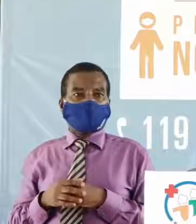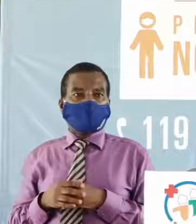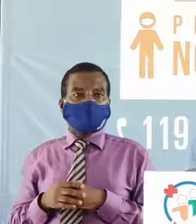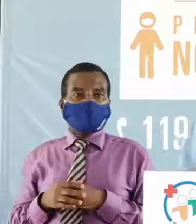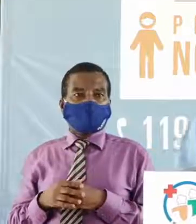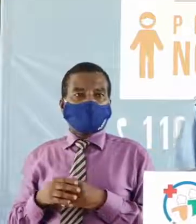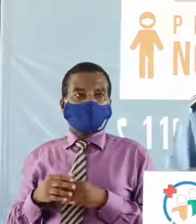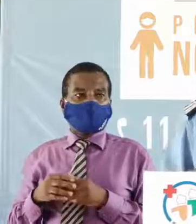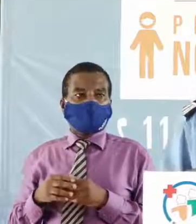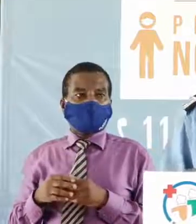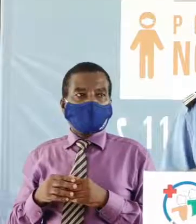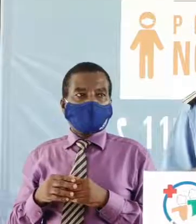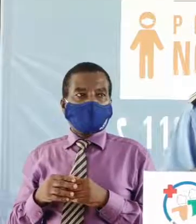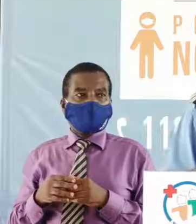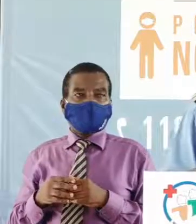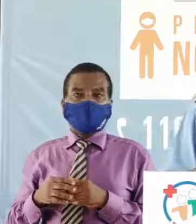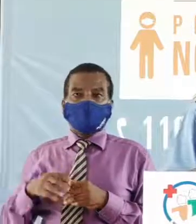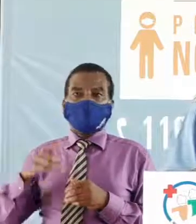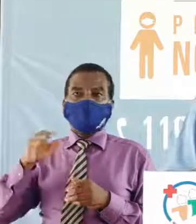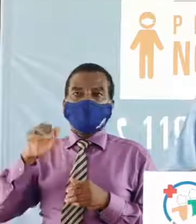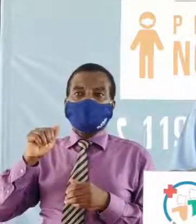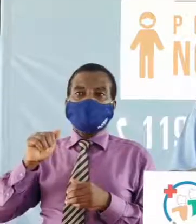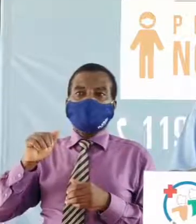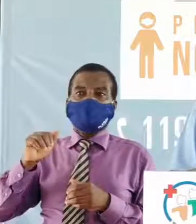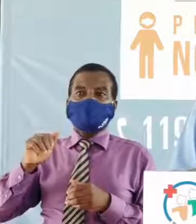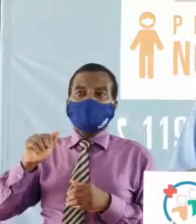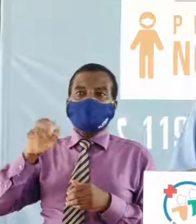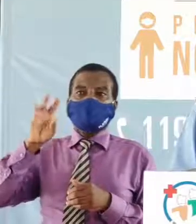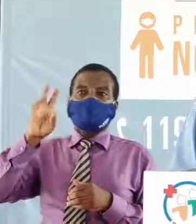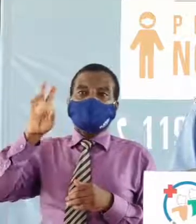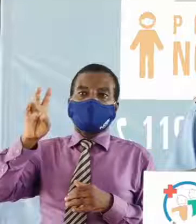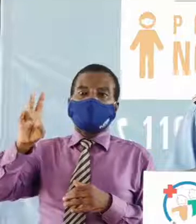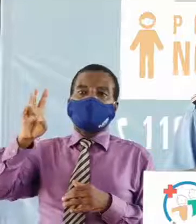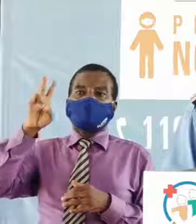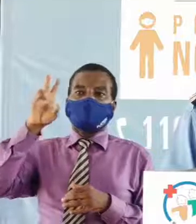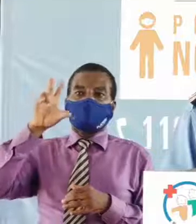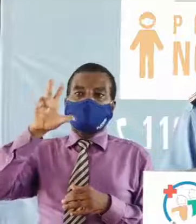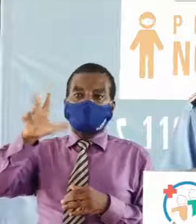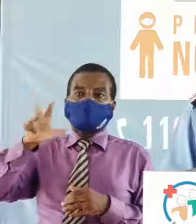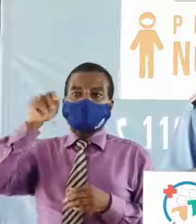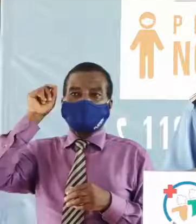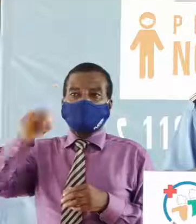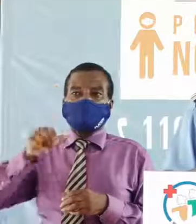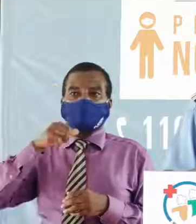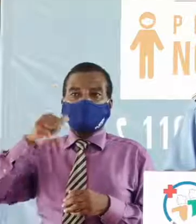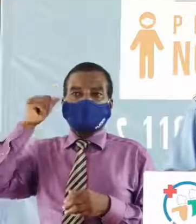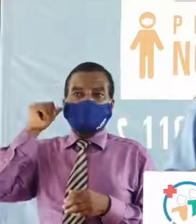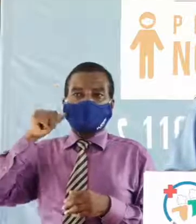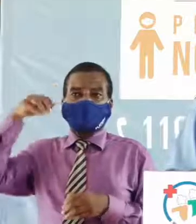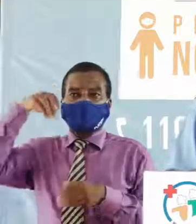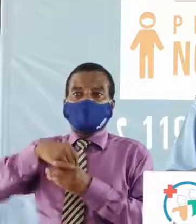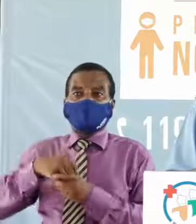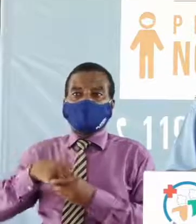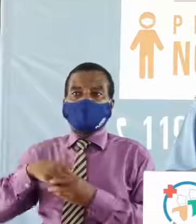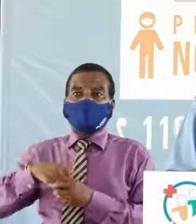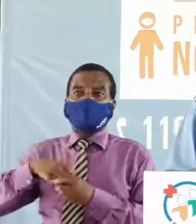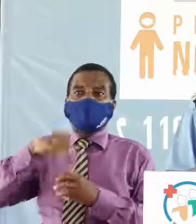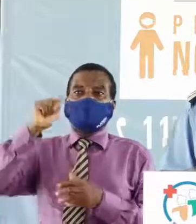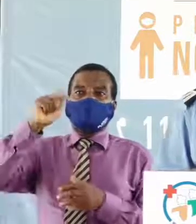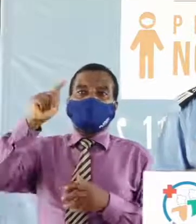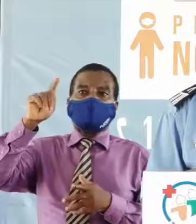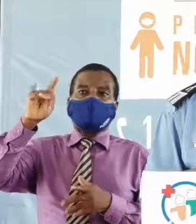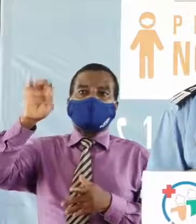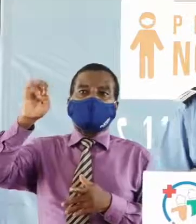Ainsi, au 73e point sécurité et sanitaire d'hier, dans la commune d'Atecoubé,